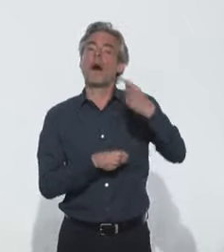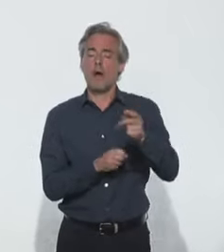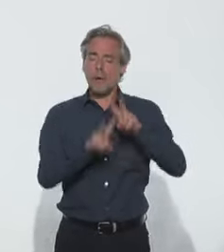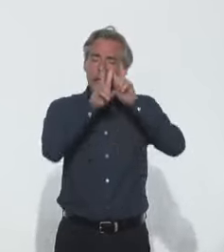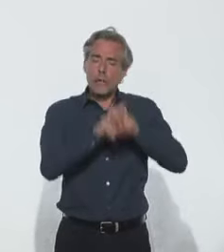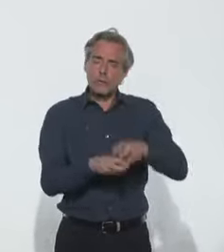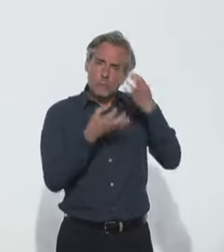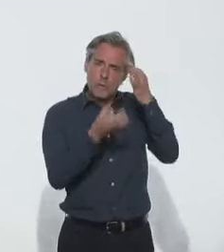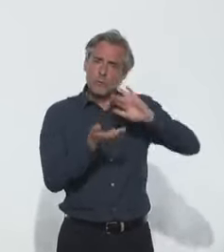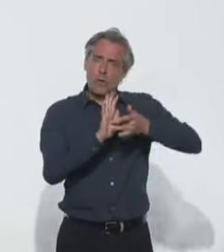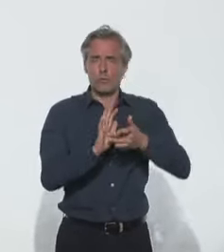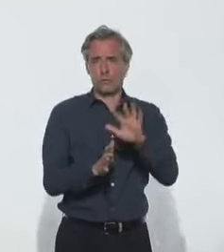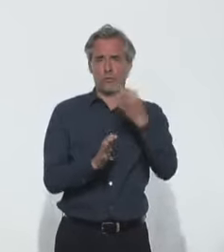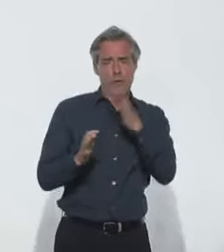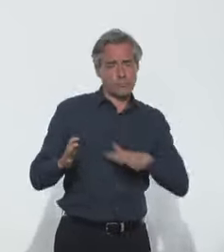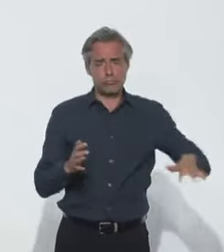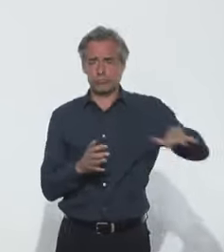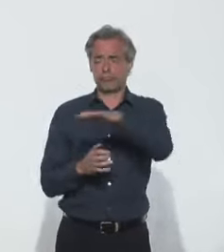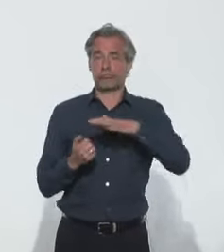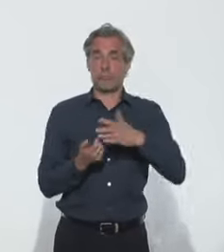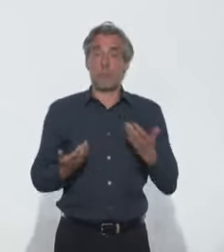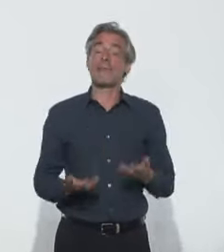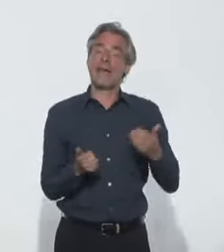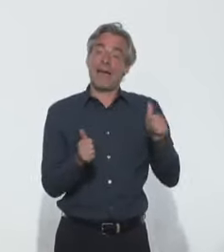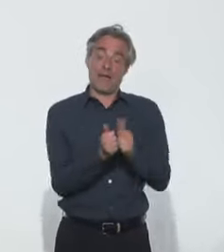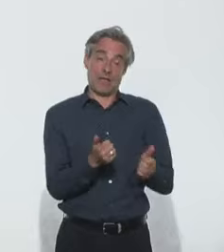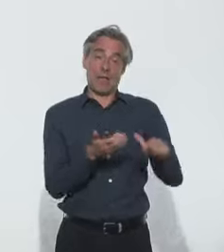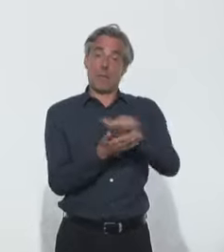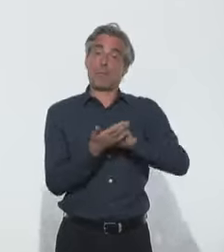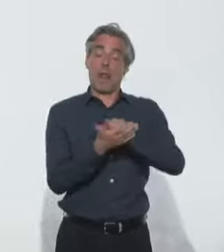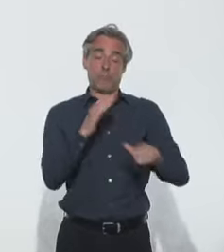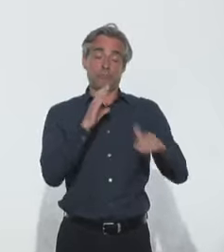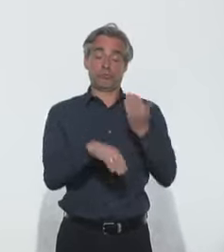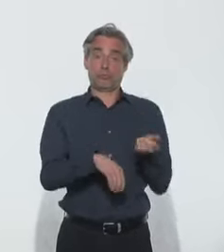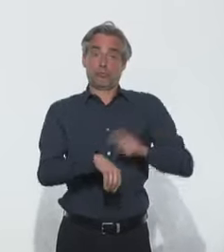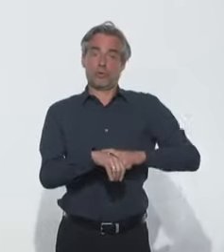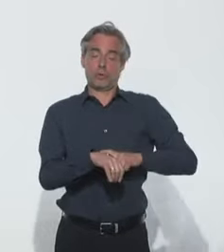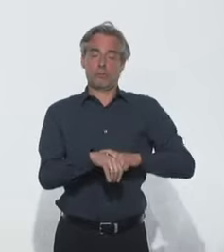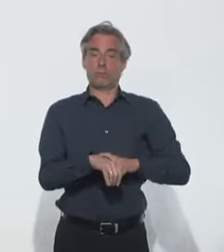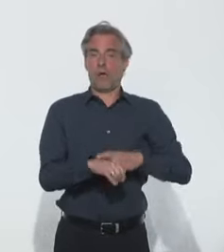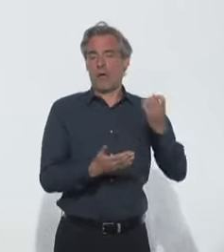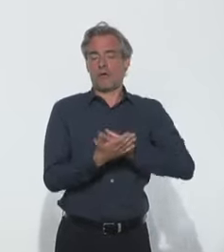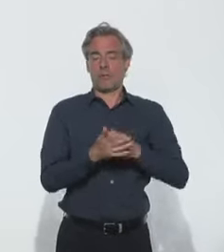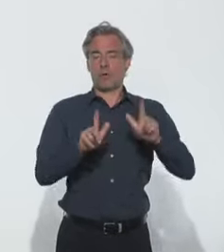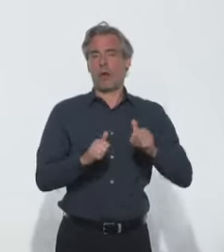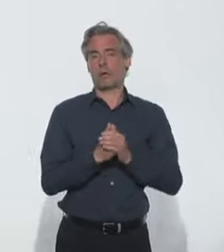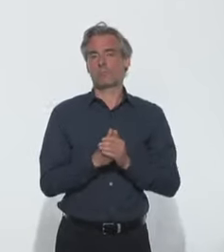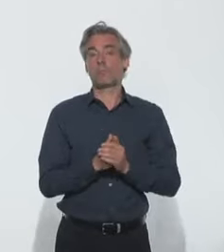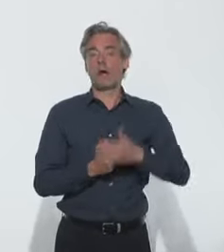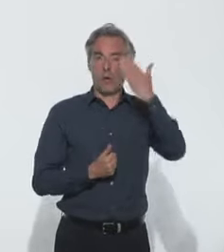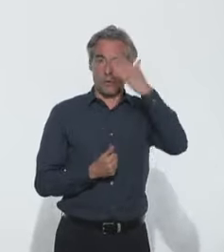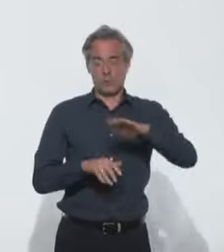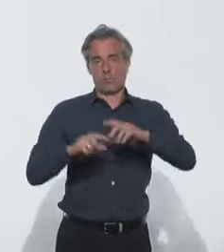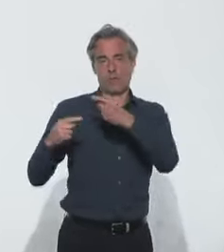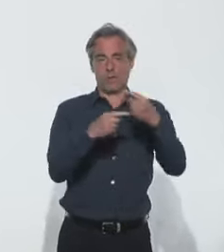attentivement sur l'ensemble des certificats de décès. Mais grâce à la certification électronique de décès, nous avons accès rapidement à ces données et